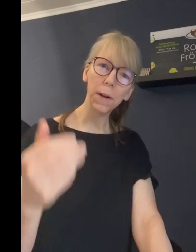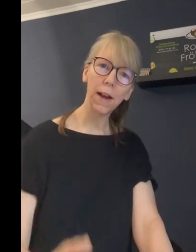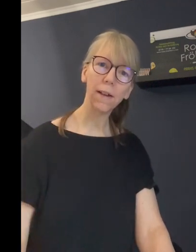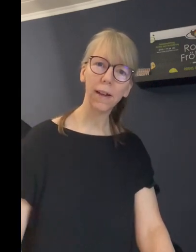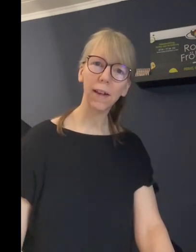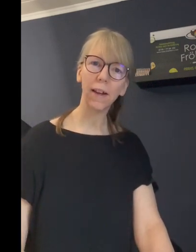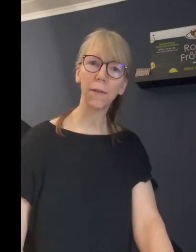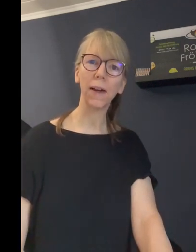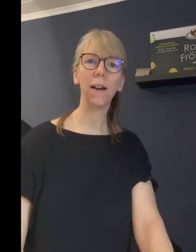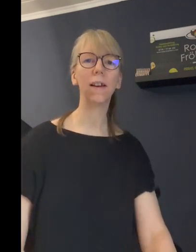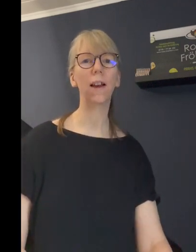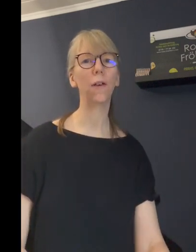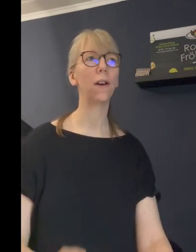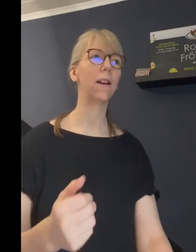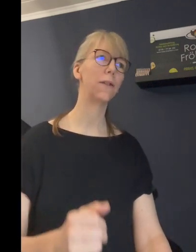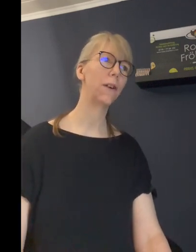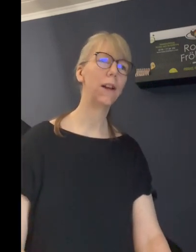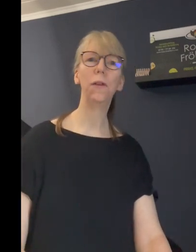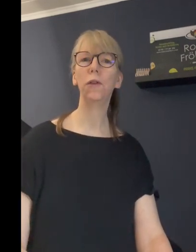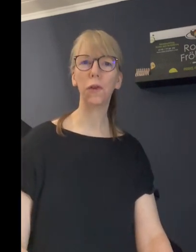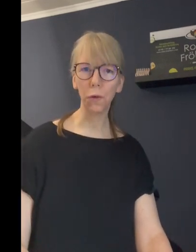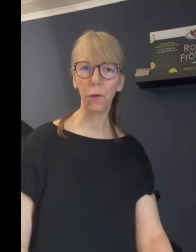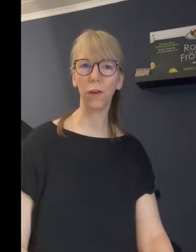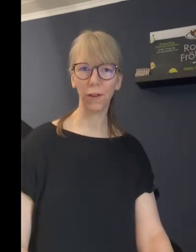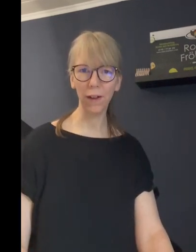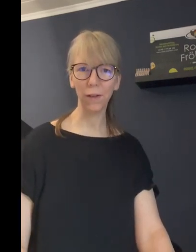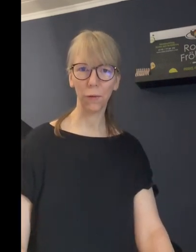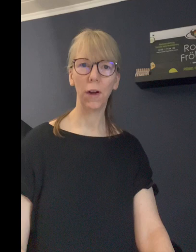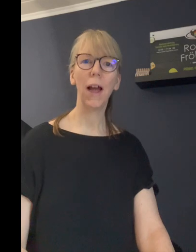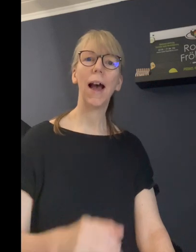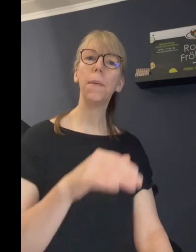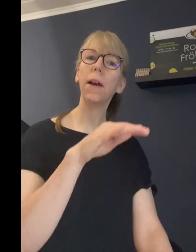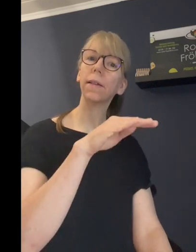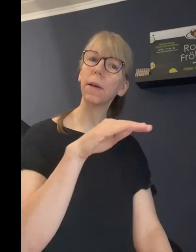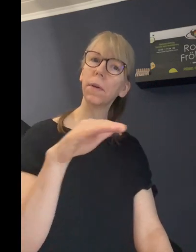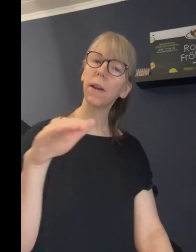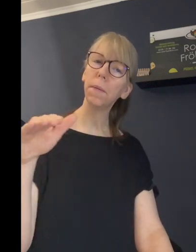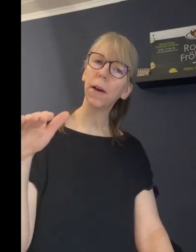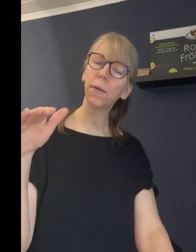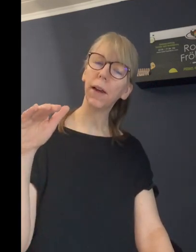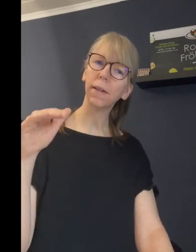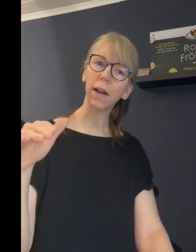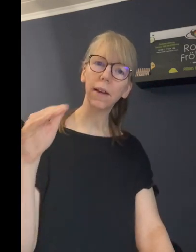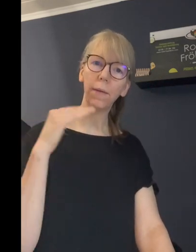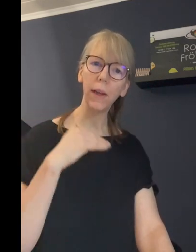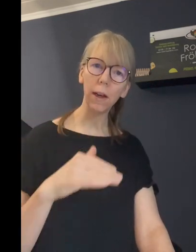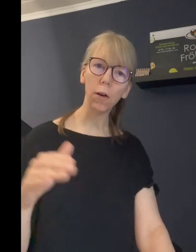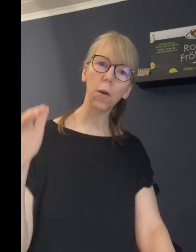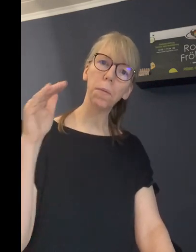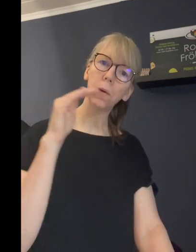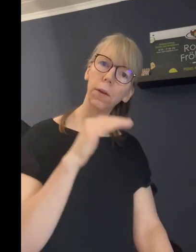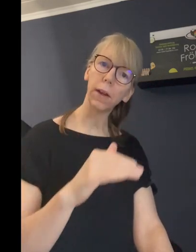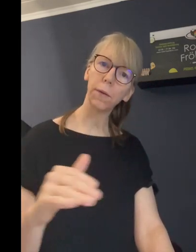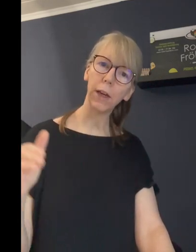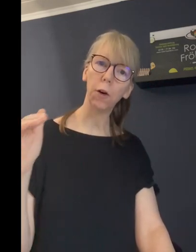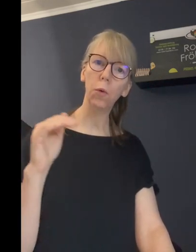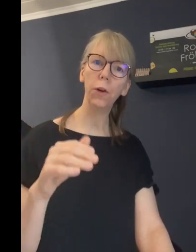sage ich nach zwei Tagen, nee Leute, also nun schon gut. Aber es gibt immer wieder Sachen, die wiederkommen und sich wiederholen